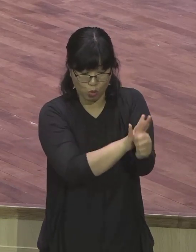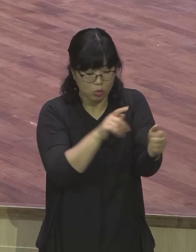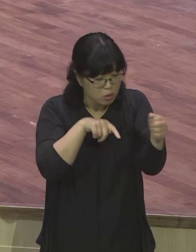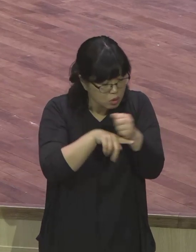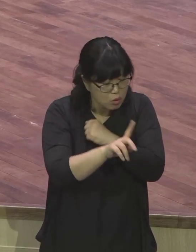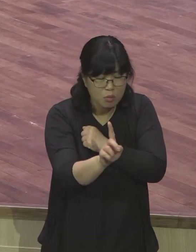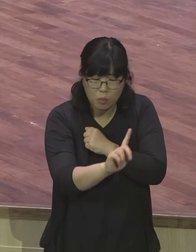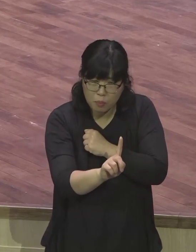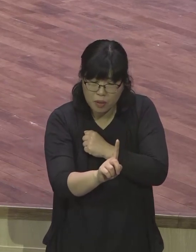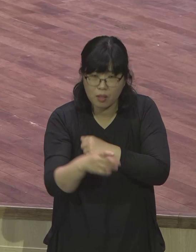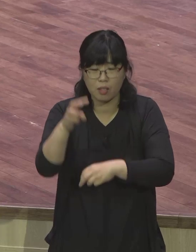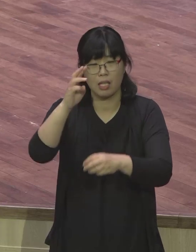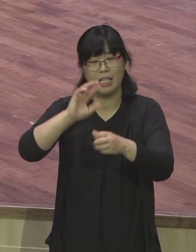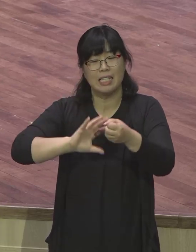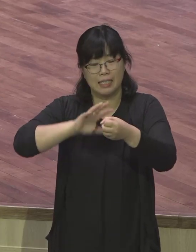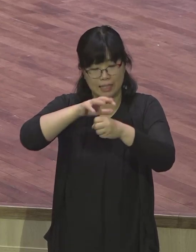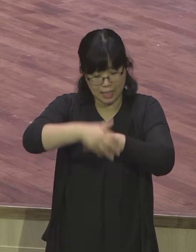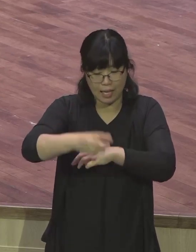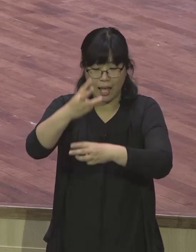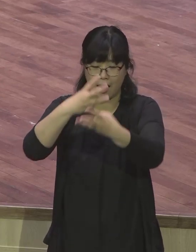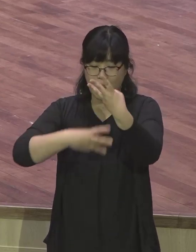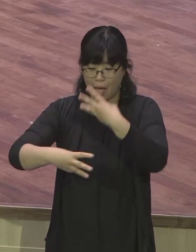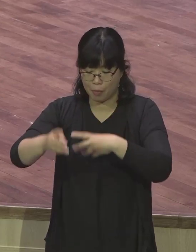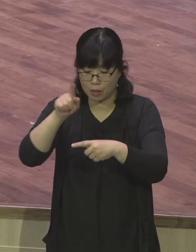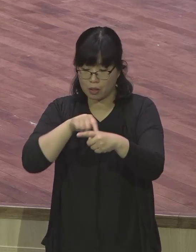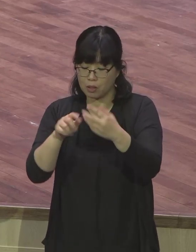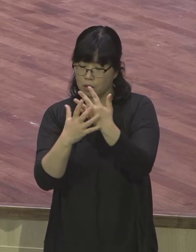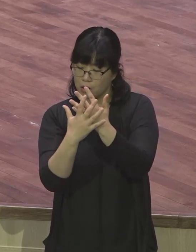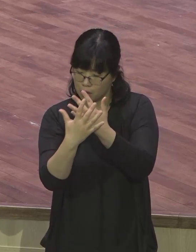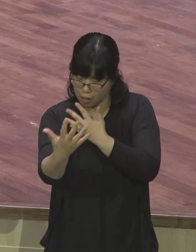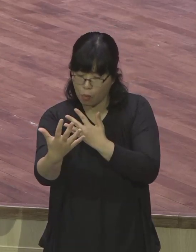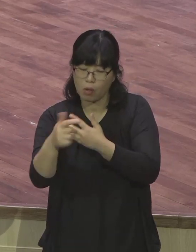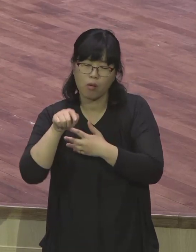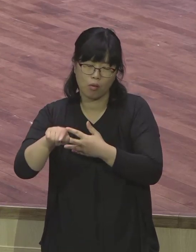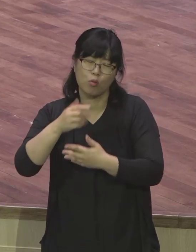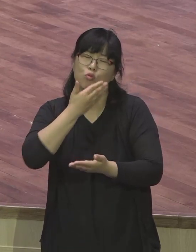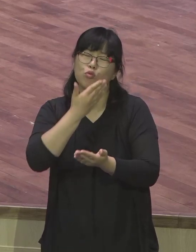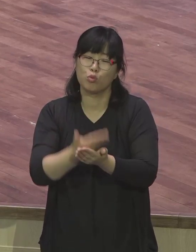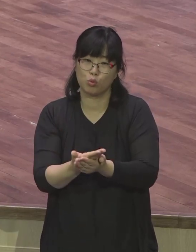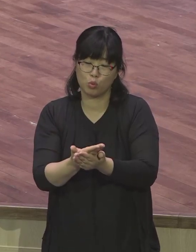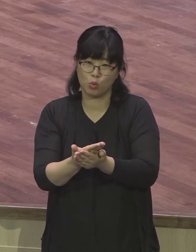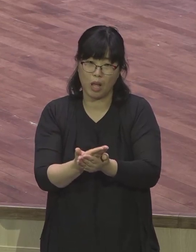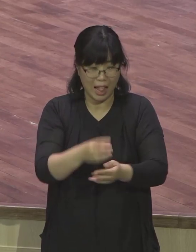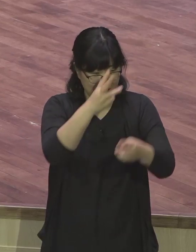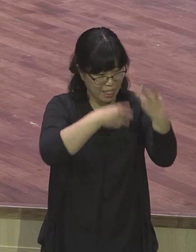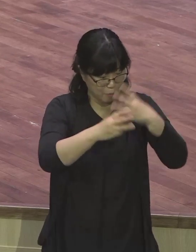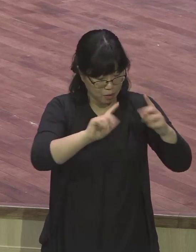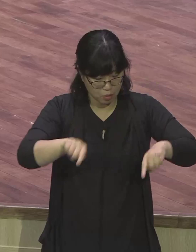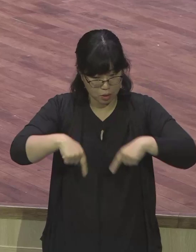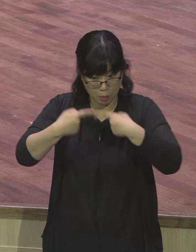대회가 우리 예월 랩런트들에게 담의 세계 시간표가 될 수 있기 때문인 것입니다